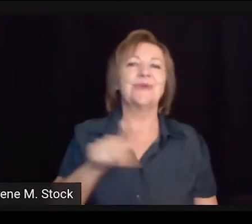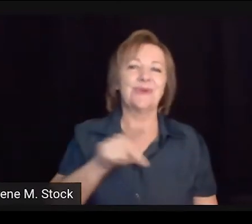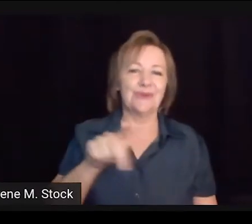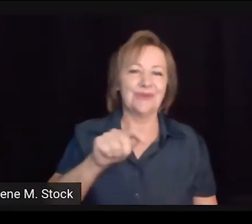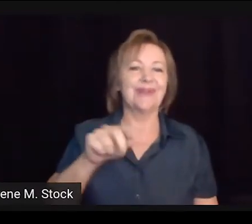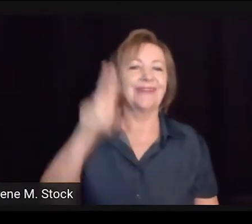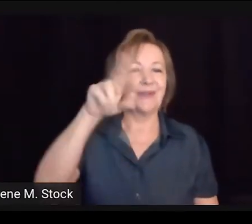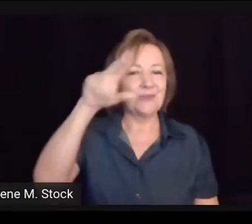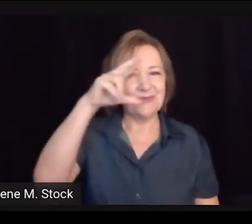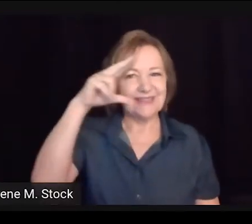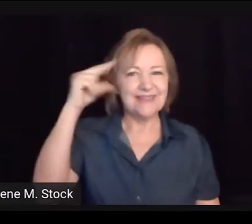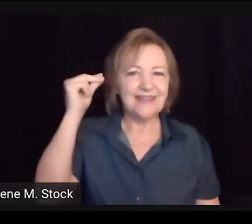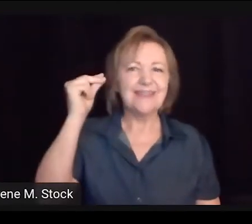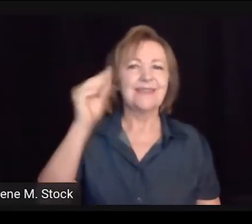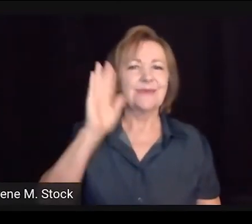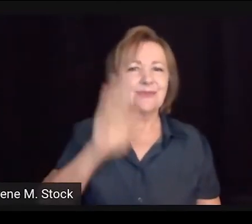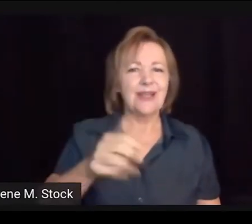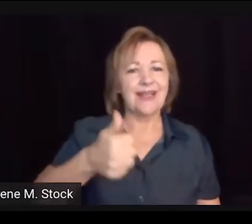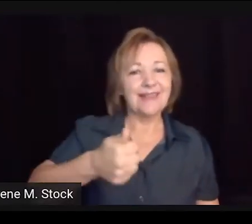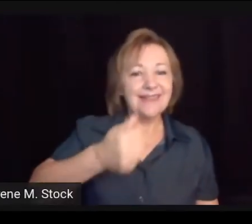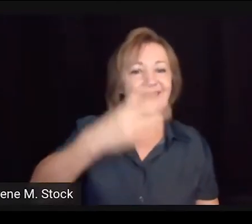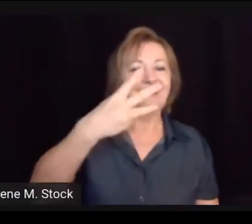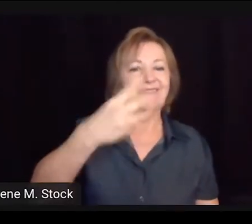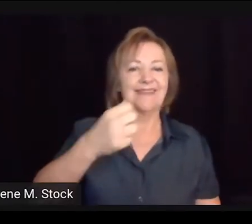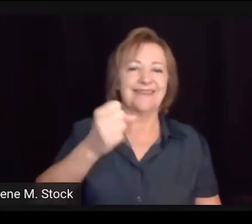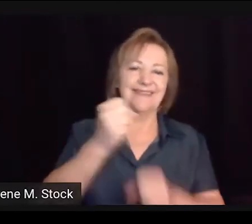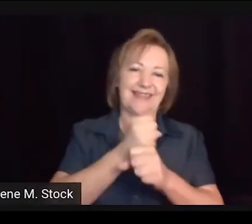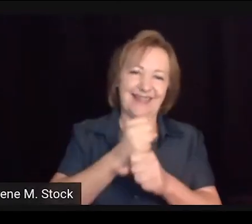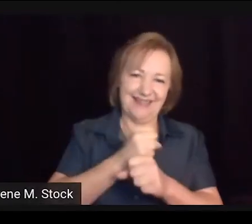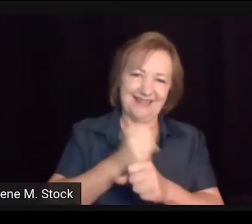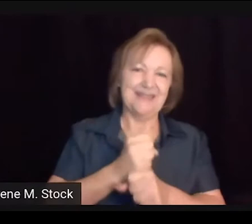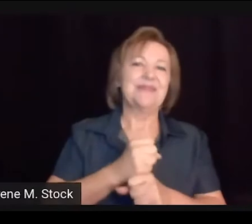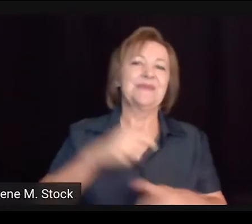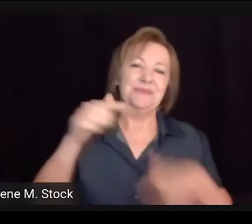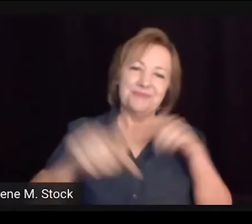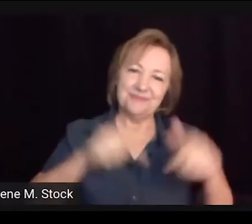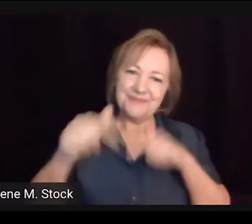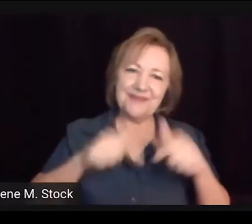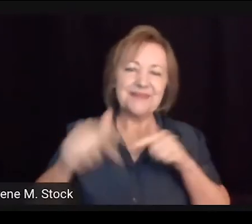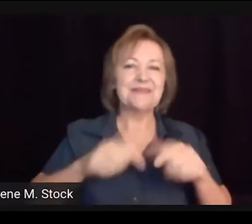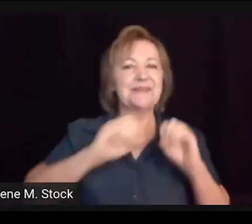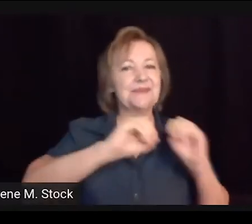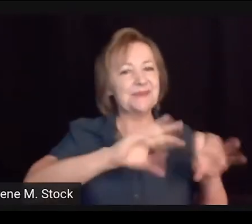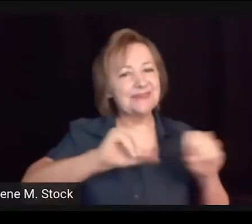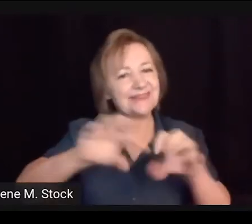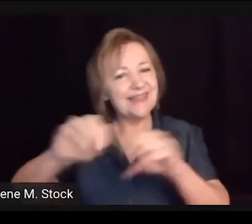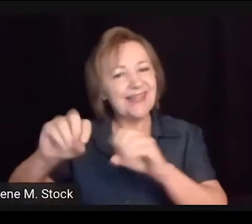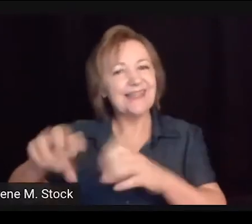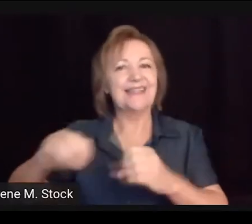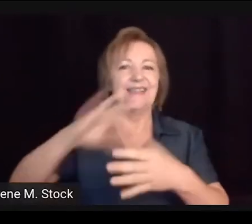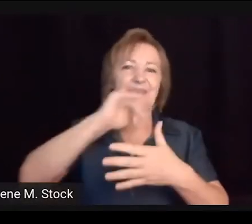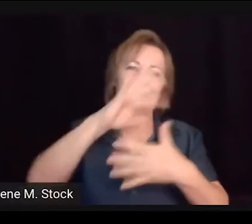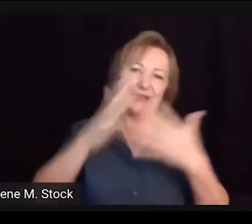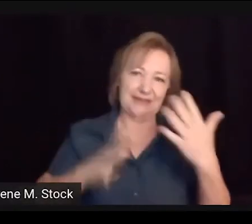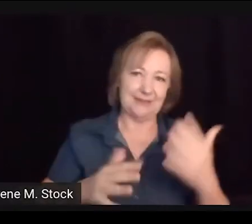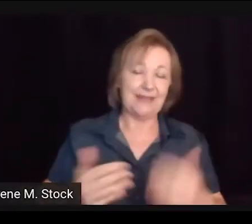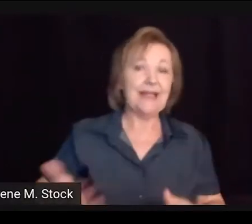surda, sou professora da Unicentro há 13 anos